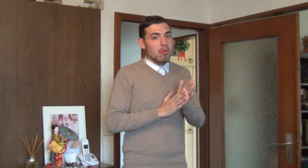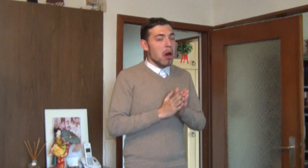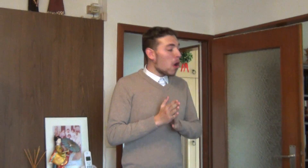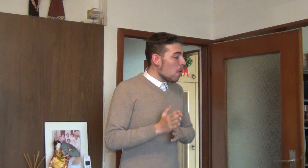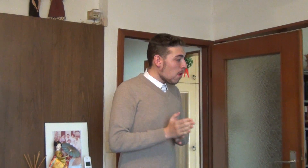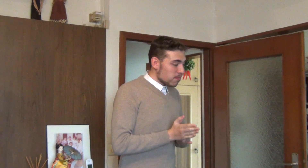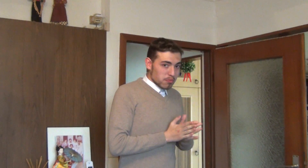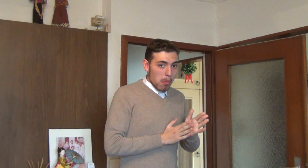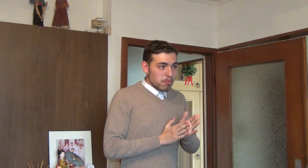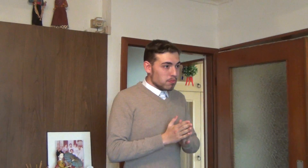Mes yeux ils y voient pas grand chose